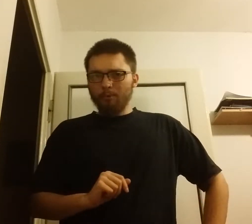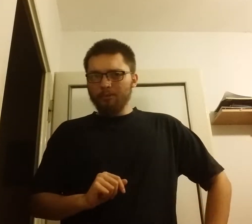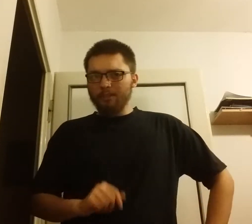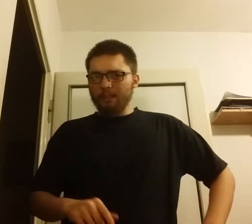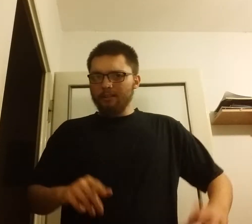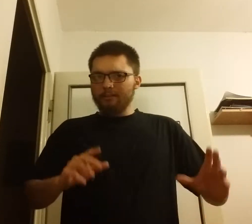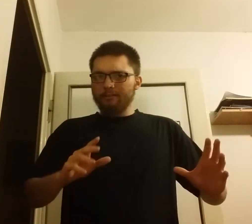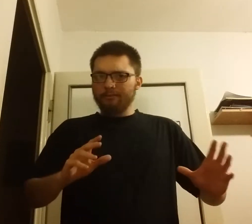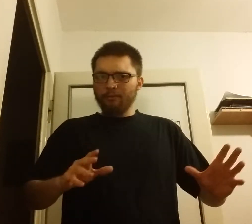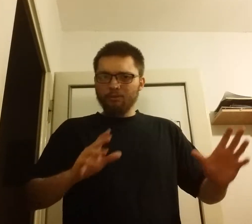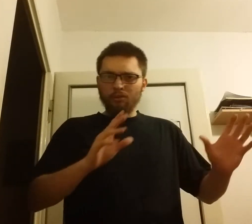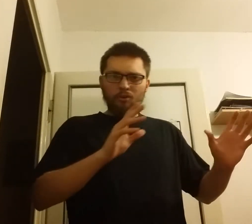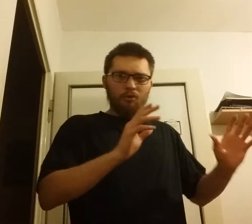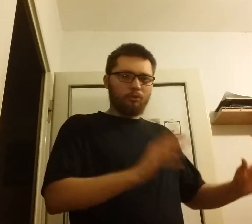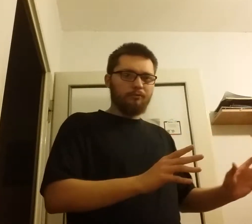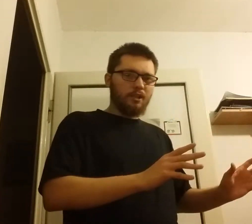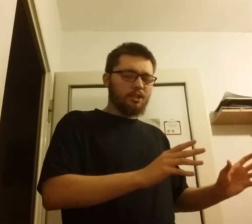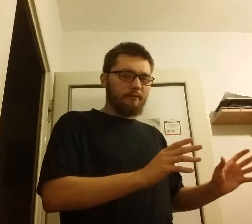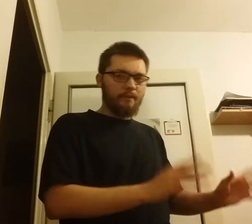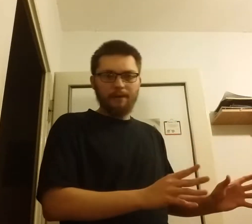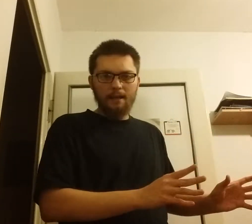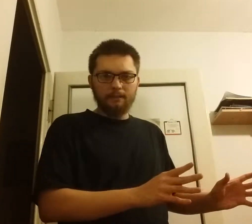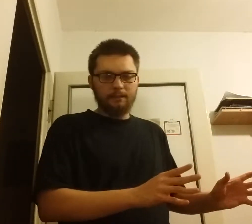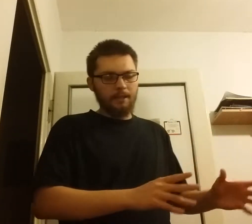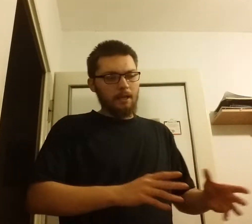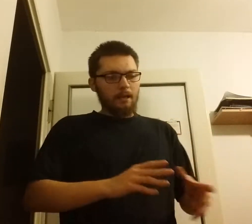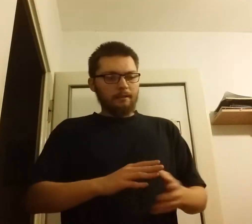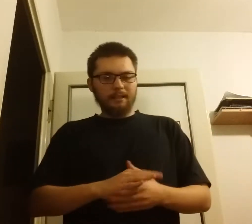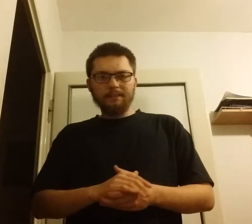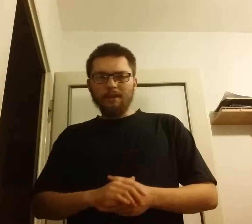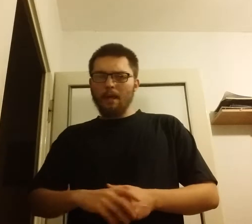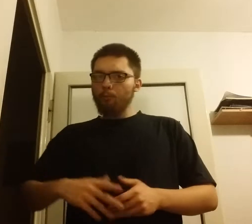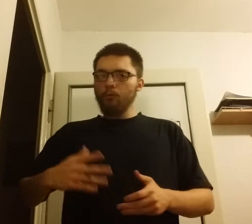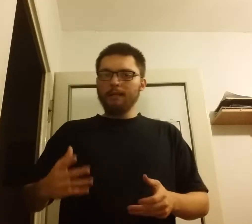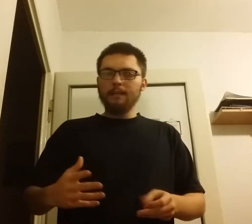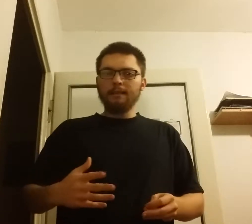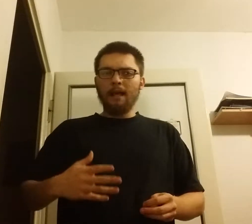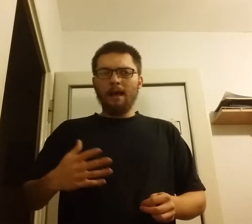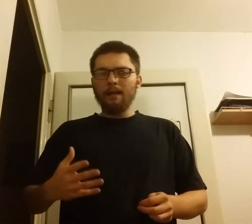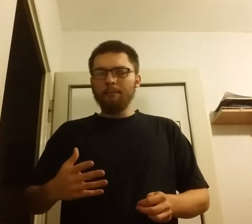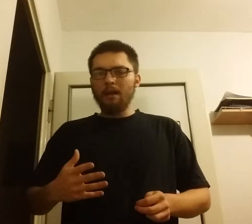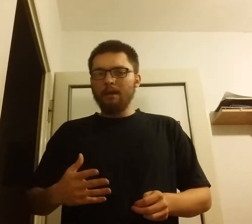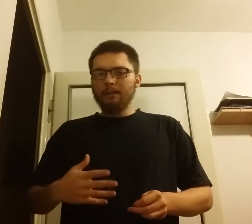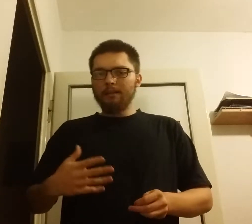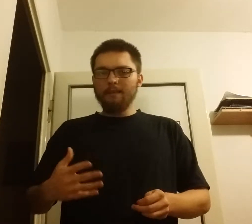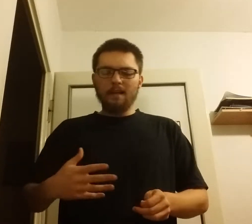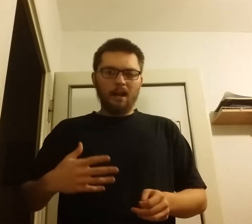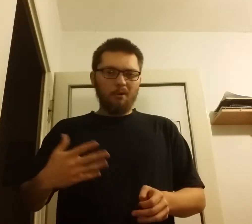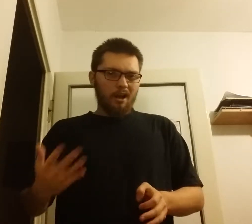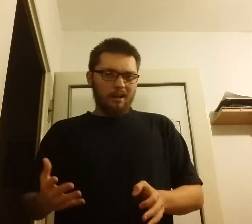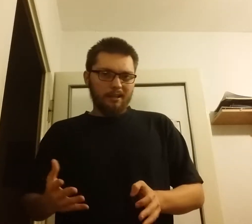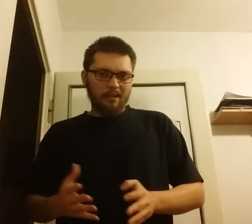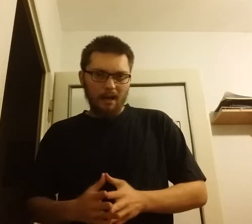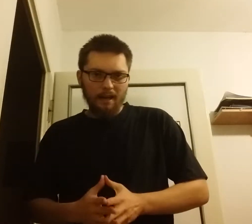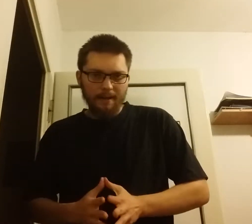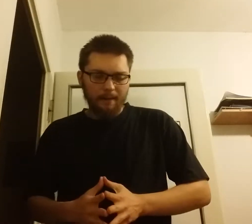polskie tworzono również we Francji. Tak zwana błękitna armia generała Hallera.